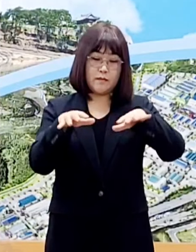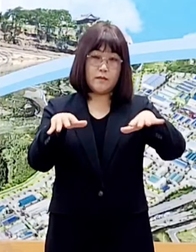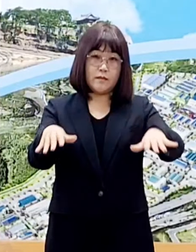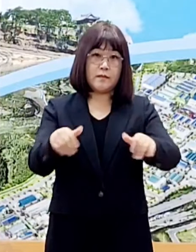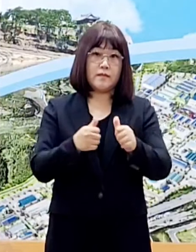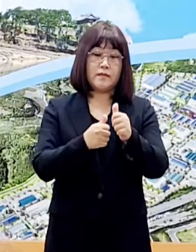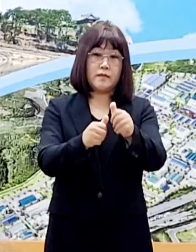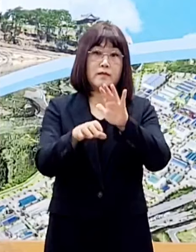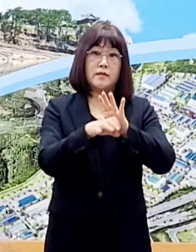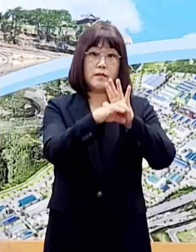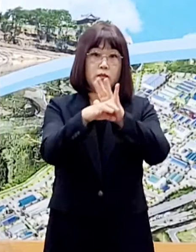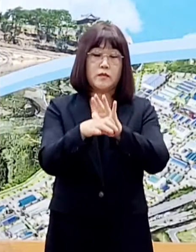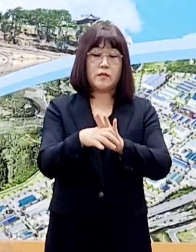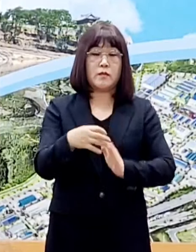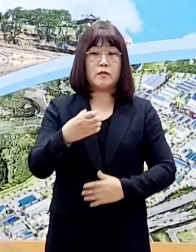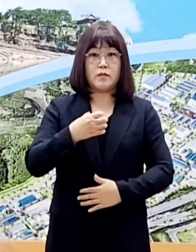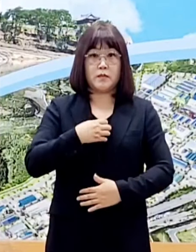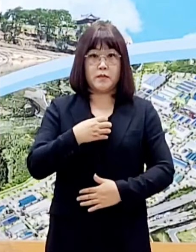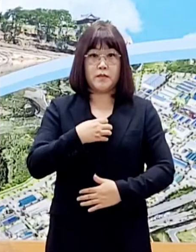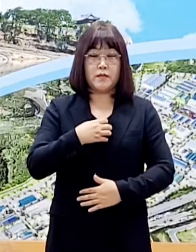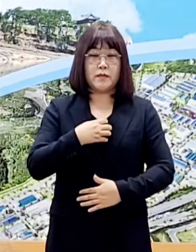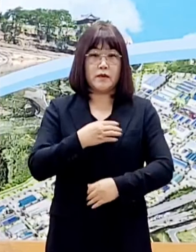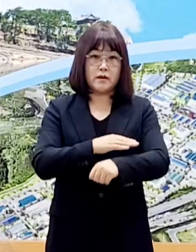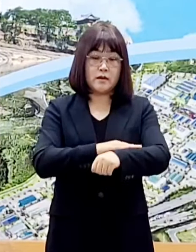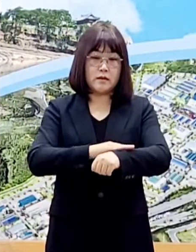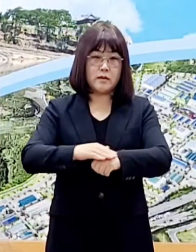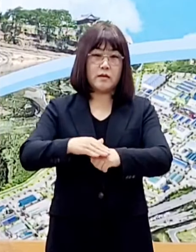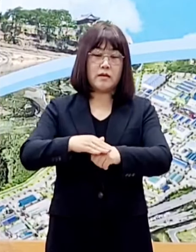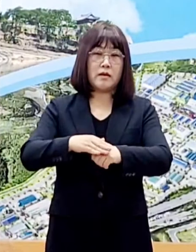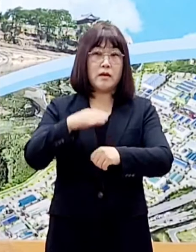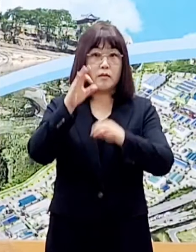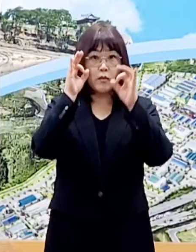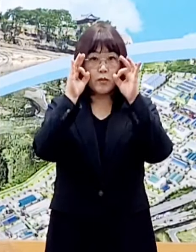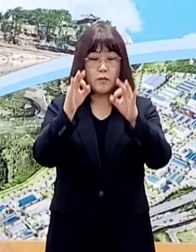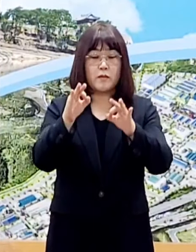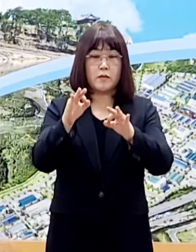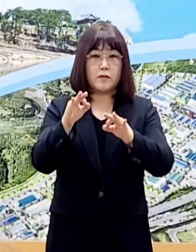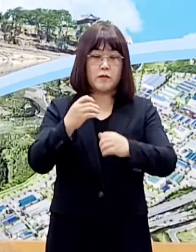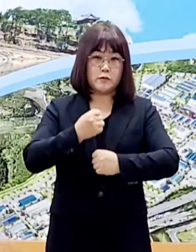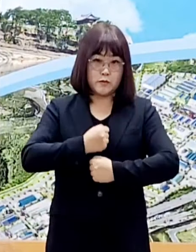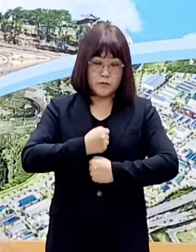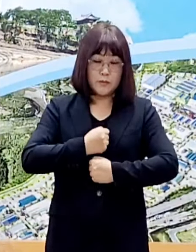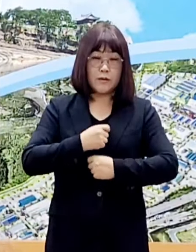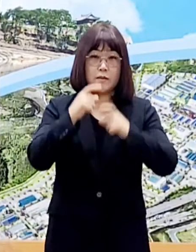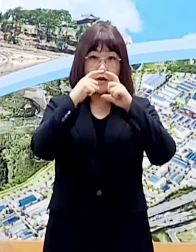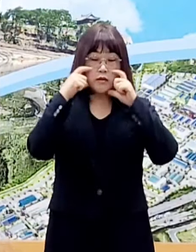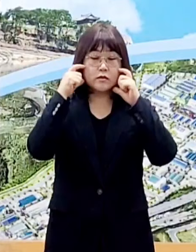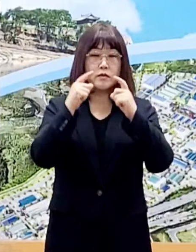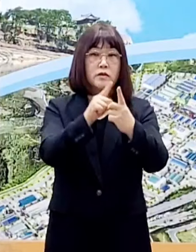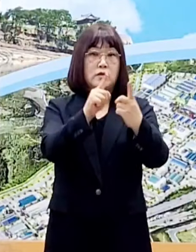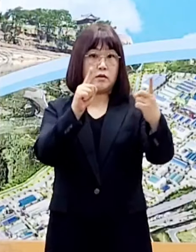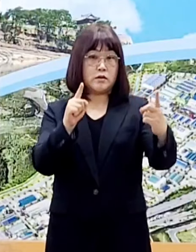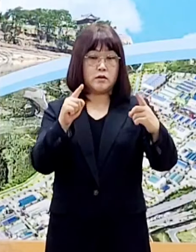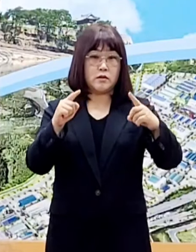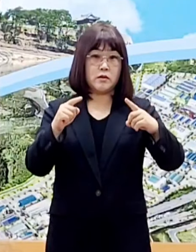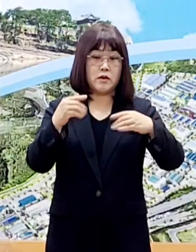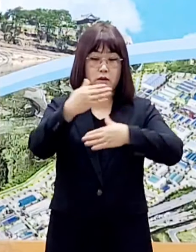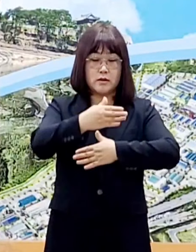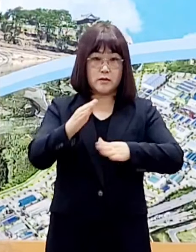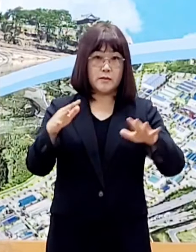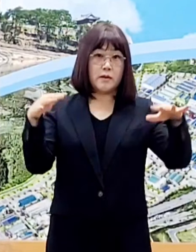코로나19 위기 사항에 유의하시어 마스크 쓰기, 거리 두기, 주기적 신뢰함기,